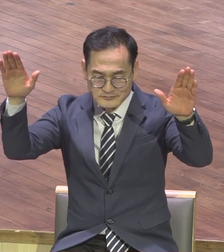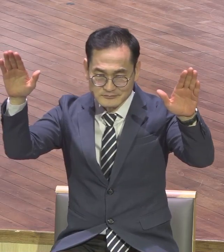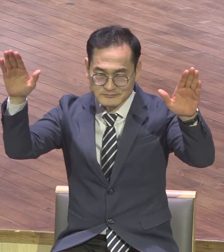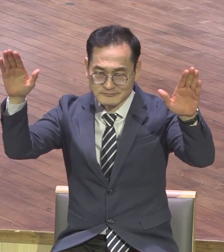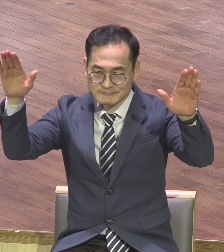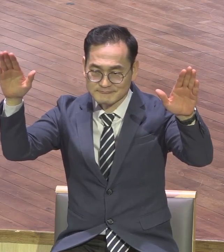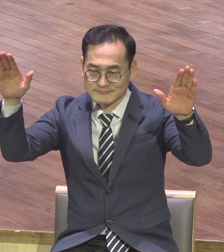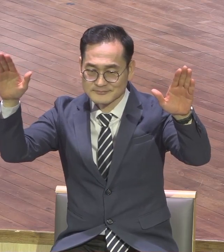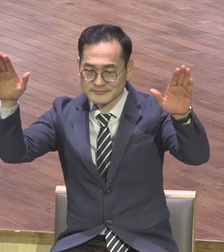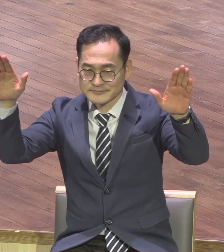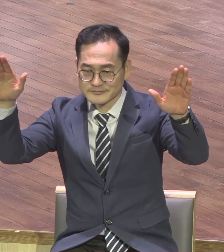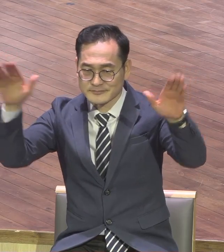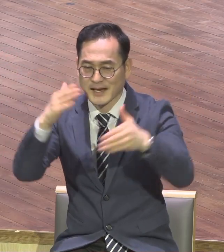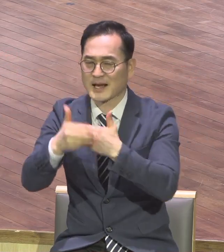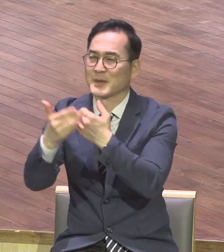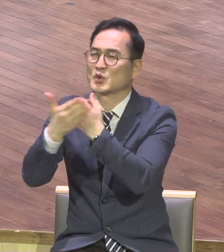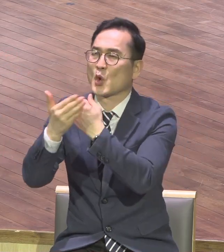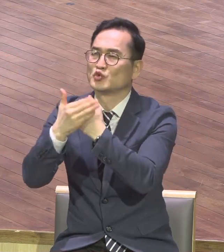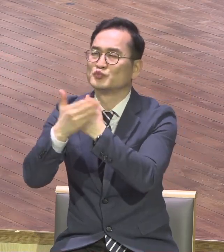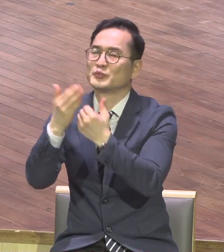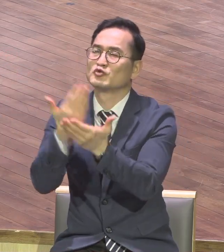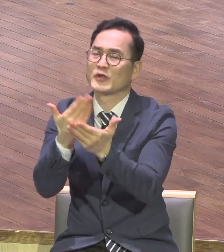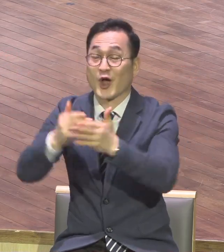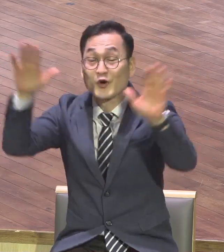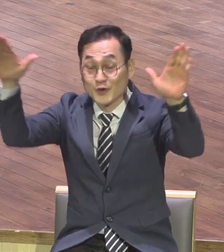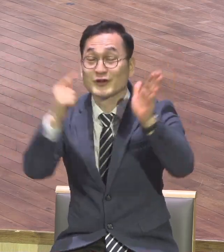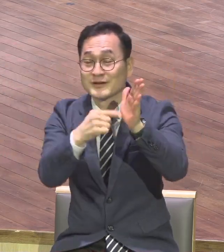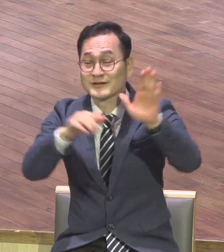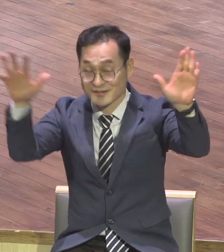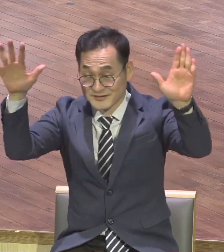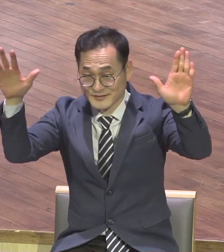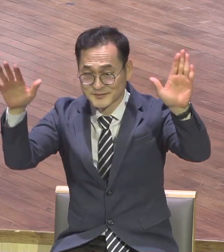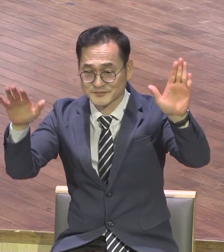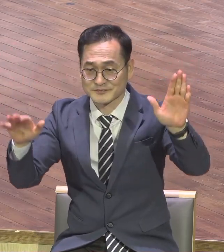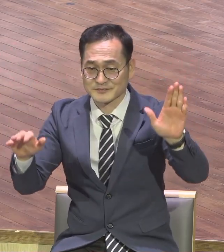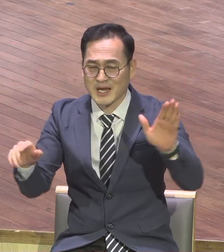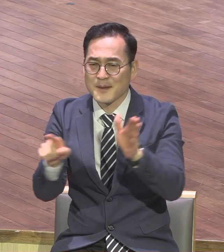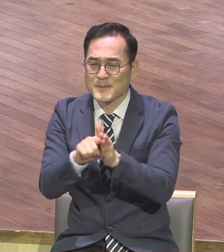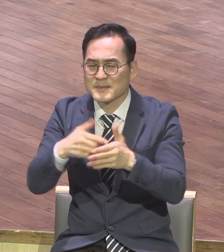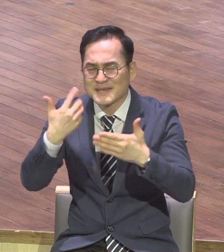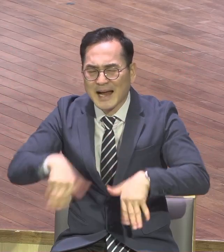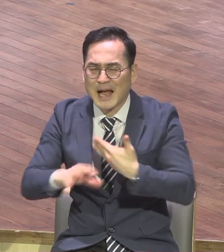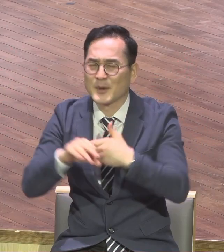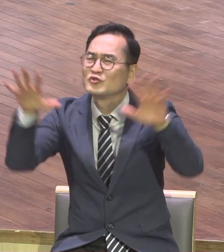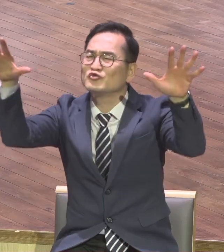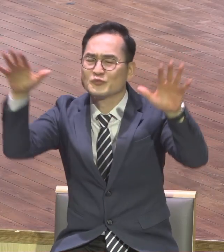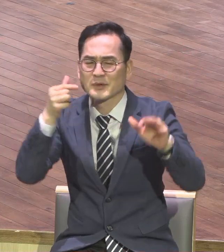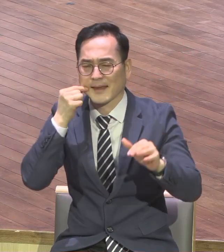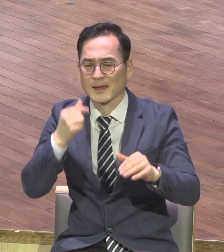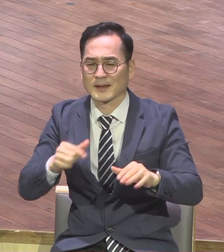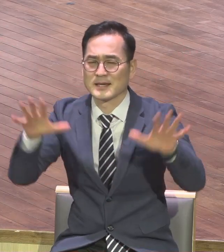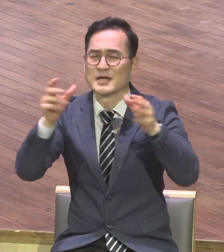것입니다 하나님의 도움을 바라는 것입니다 이것도 믿음입니다 믿음은 손 또 들을 수 없어요 주여 맺히기도 합니다 주여